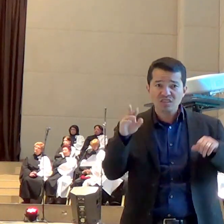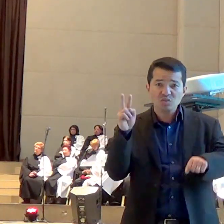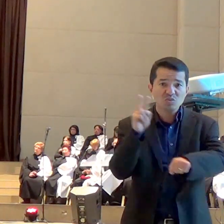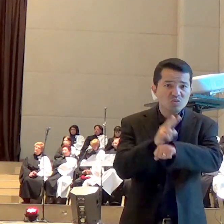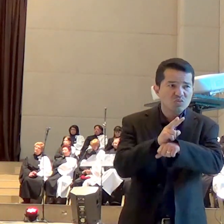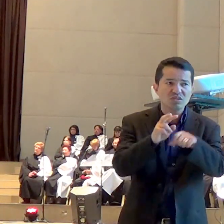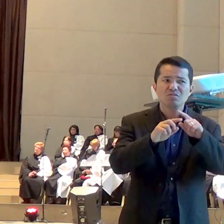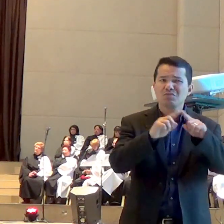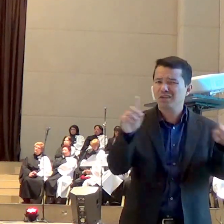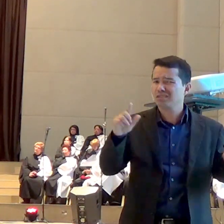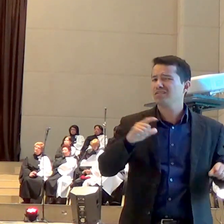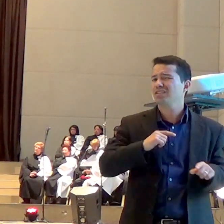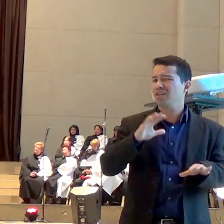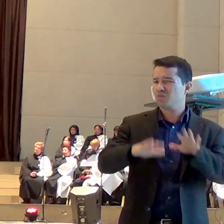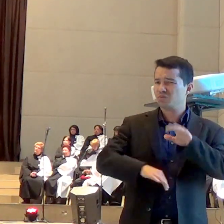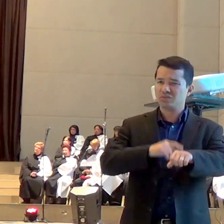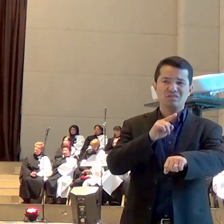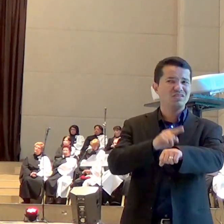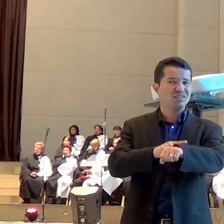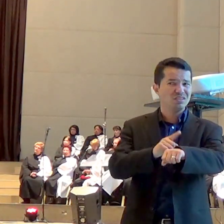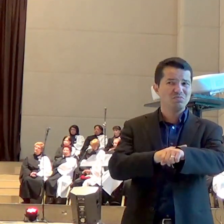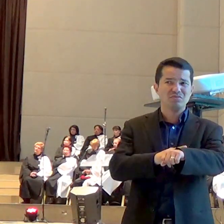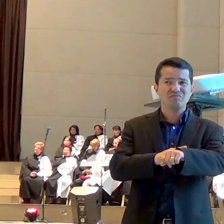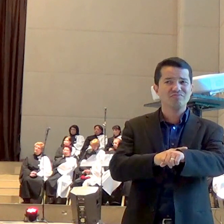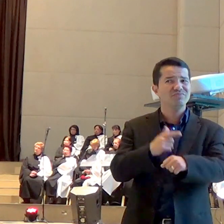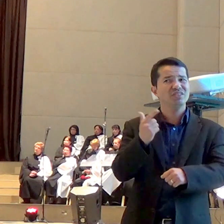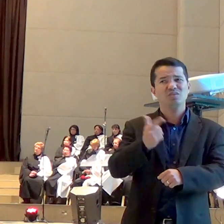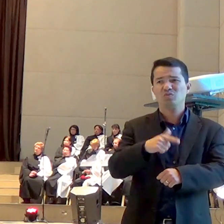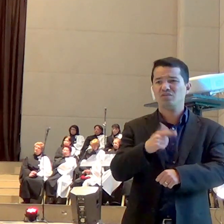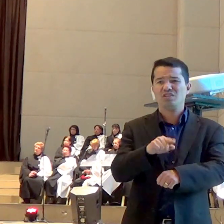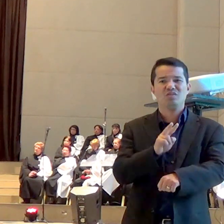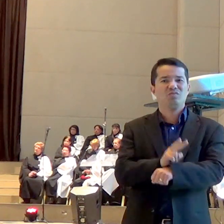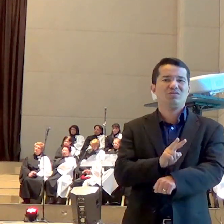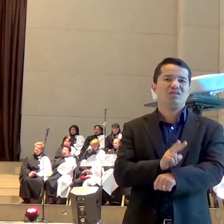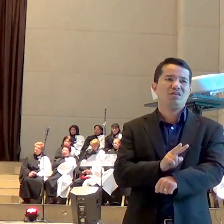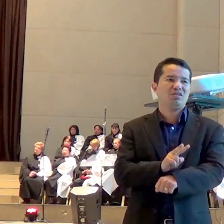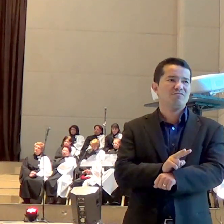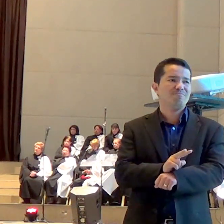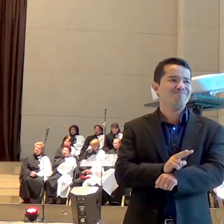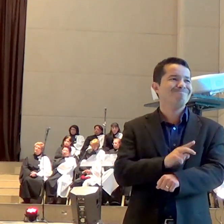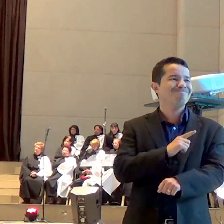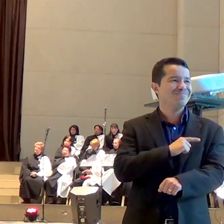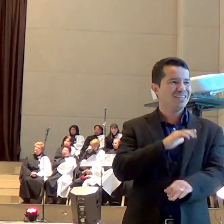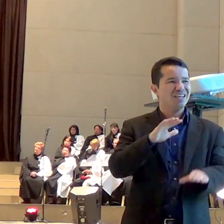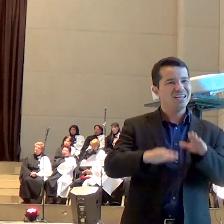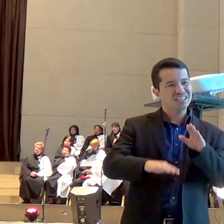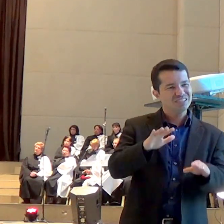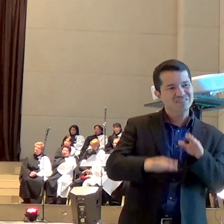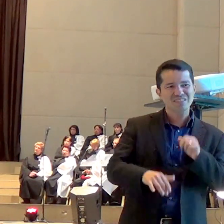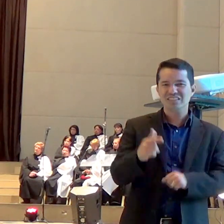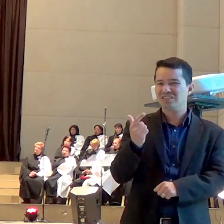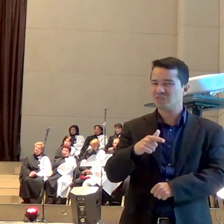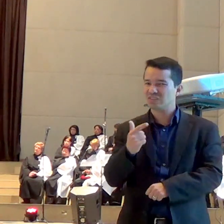não é porque Deus não trabalha nem porque os anjos não estejam trabalhando mas é porque Deus tem